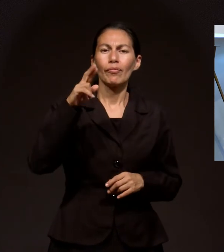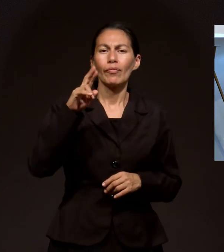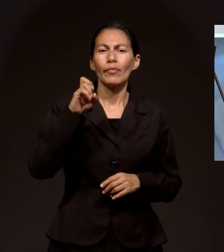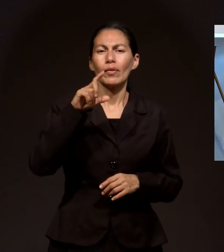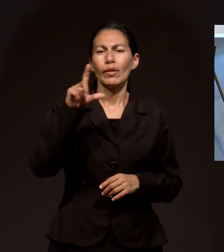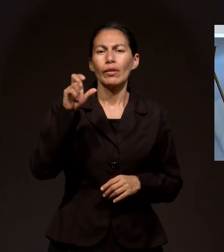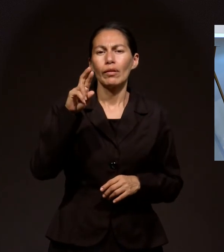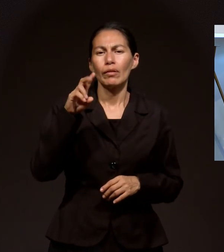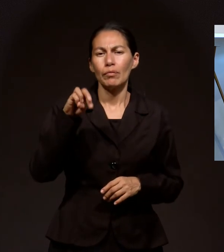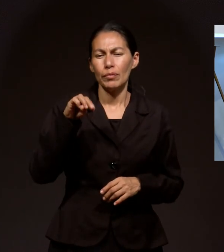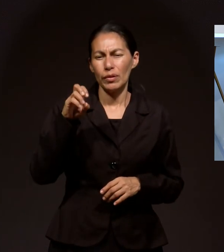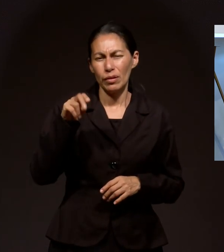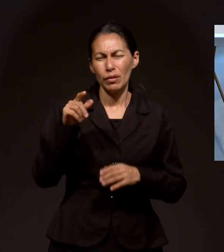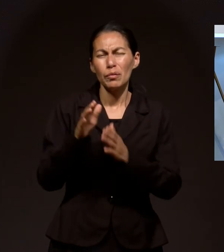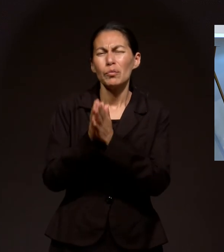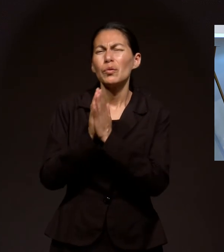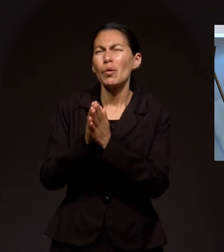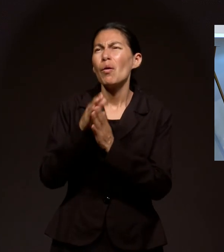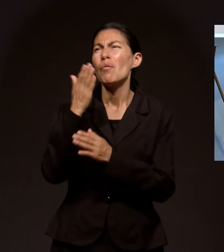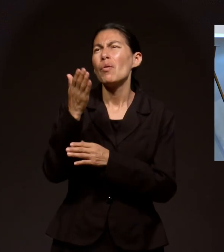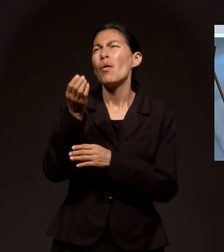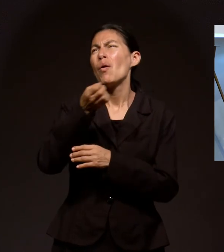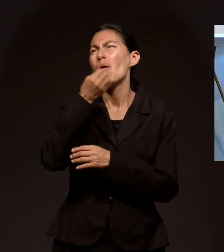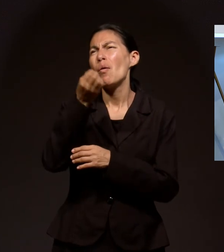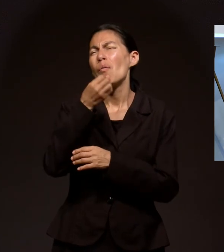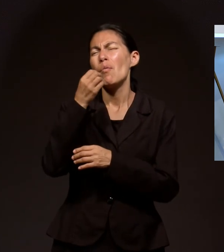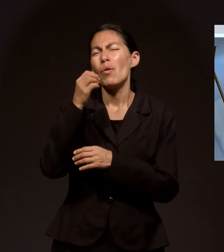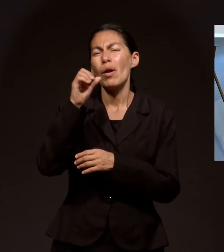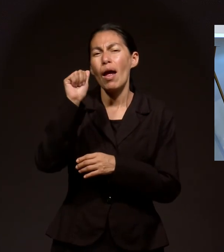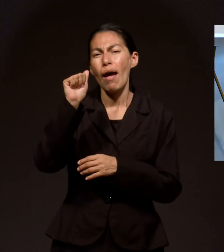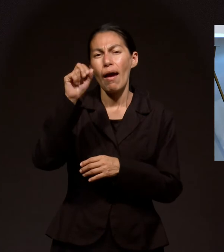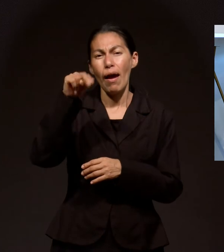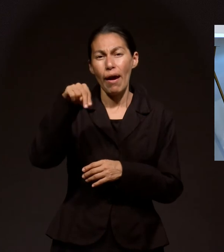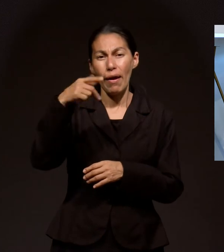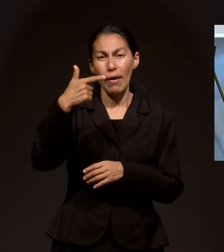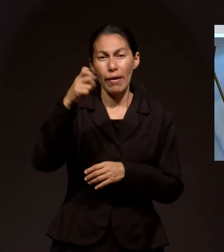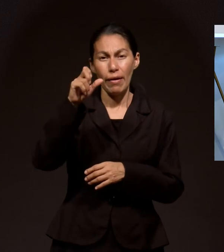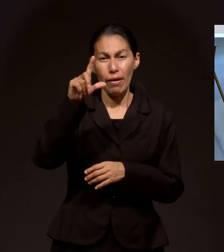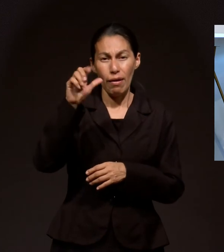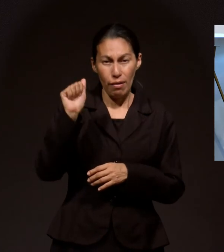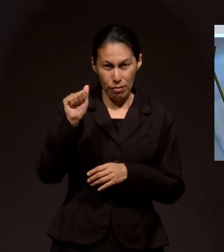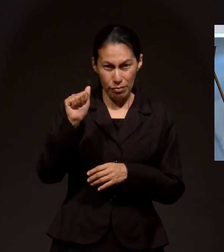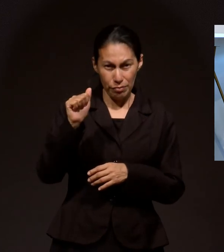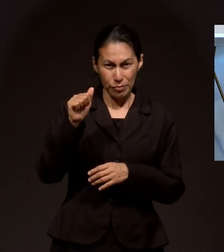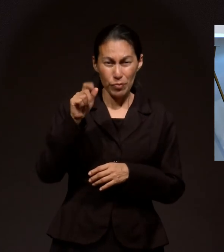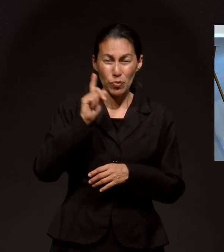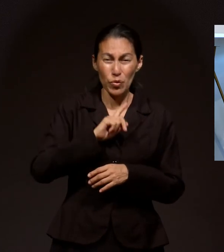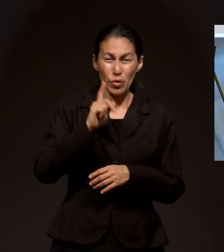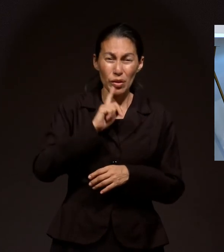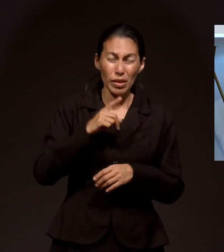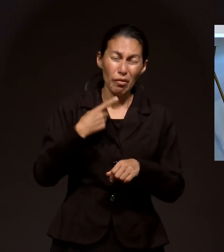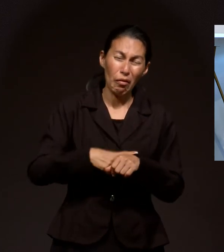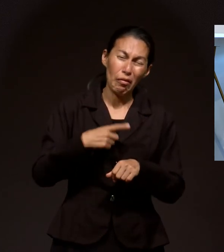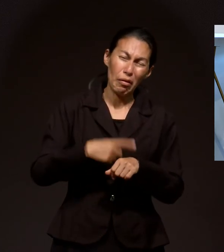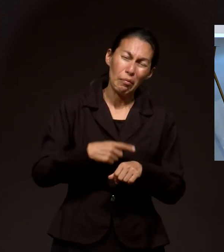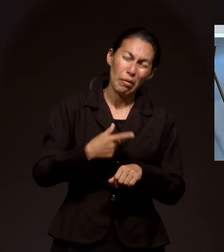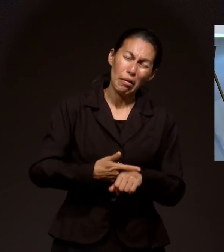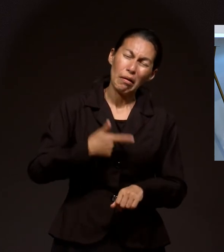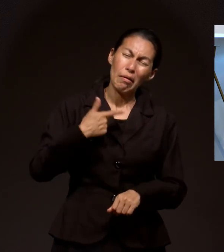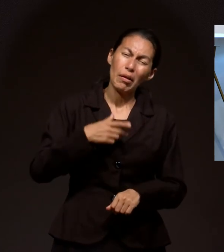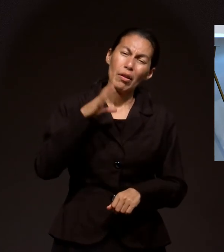favor Que oren por Ángela Amores Ella tiene 94 años Y está muy enfermita